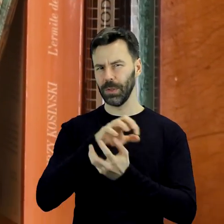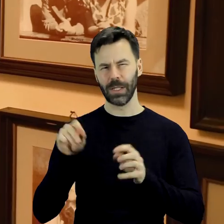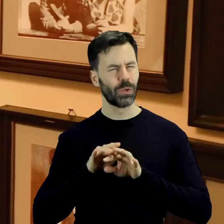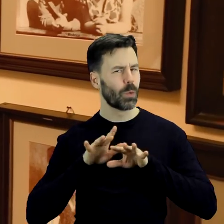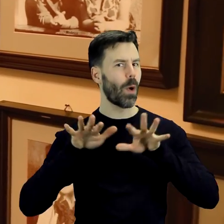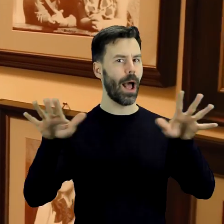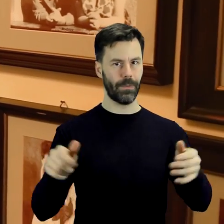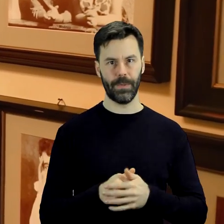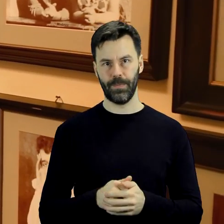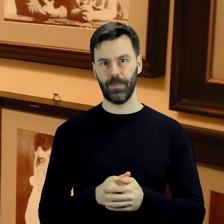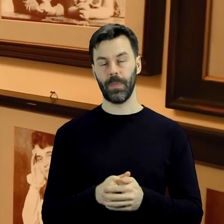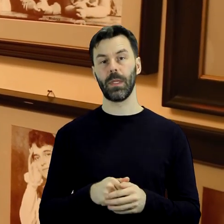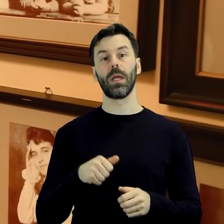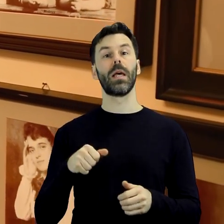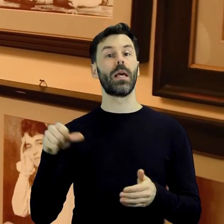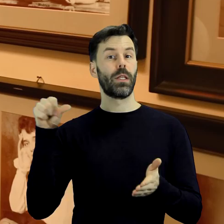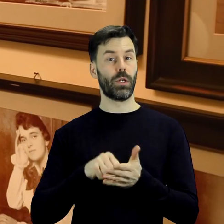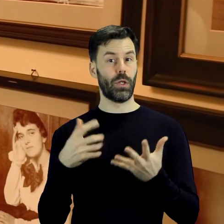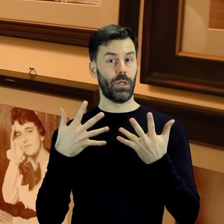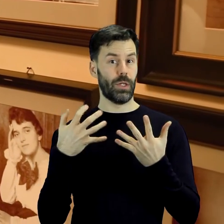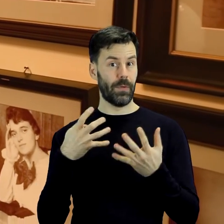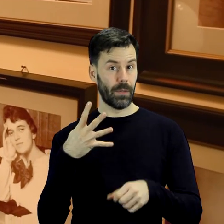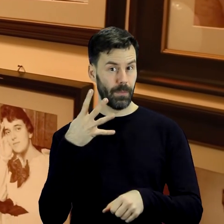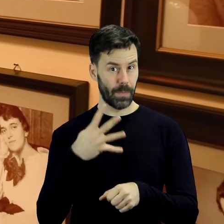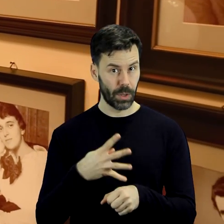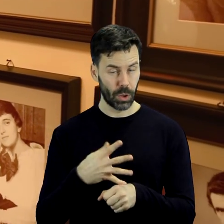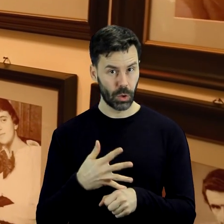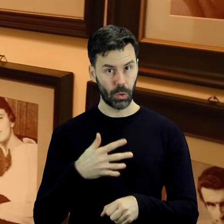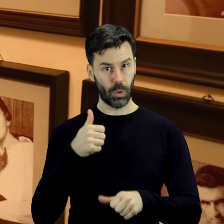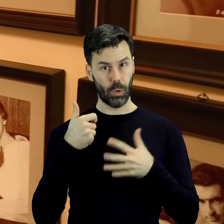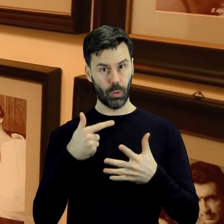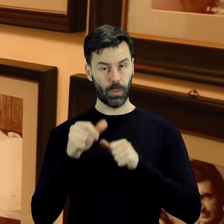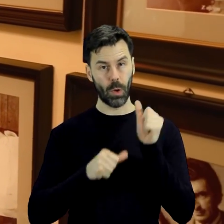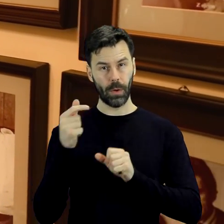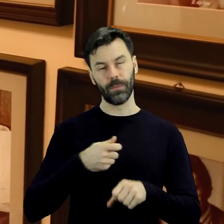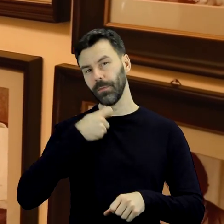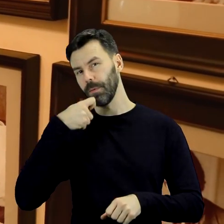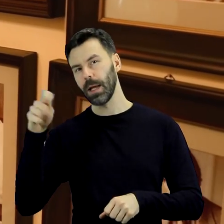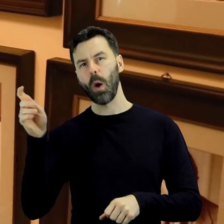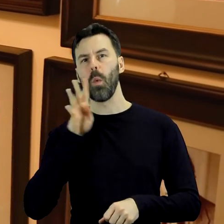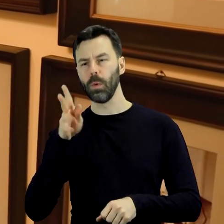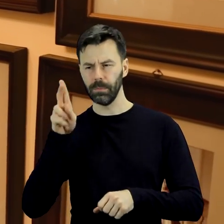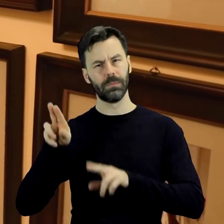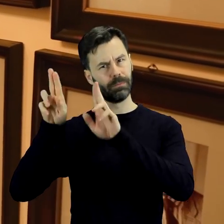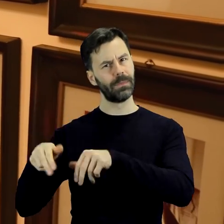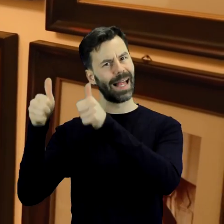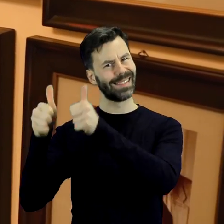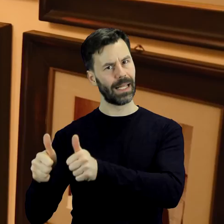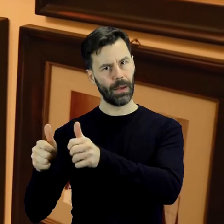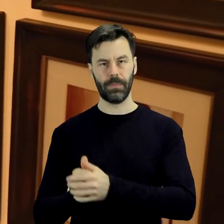W 1957 wyjechał do Stanów Zjednoczonych. Został tam już na stałe. Publikował powieści takie